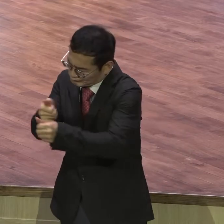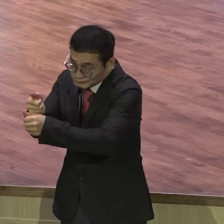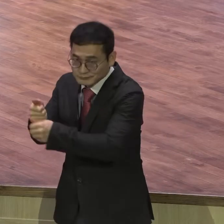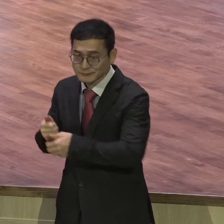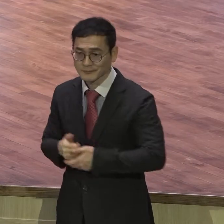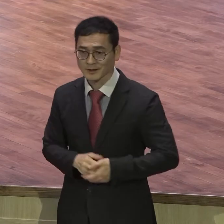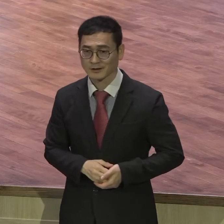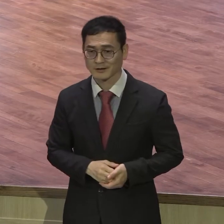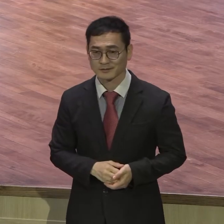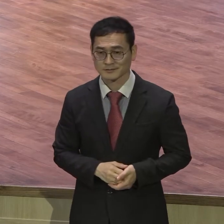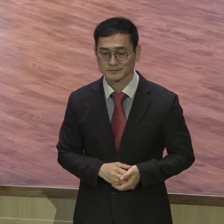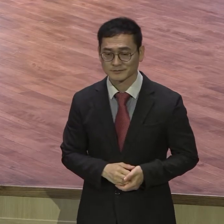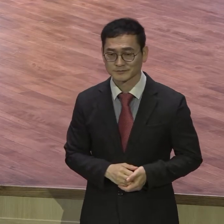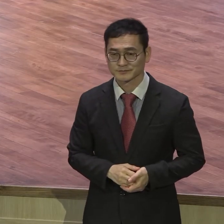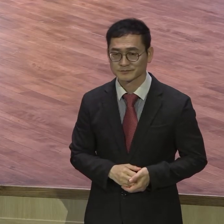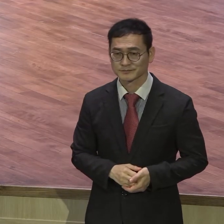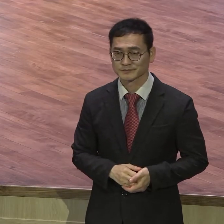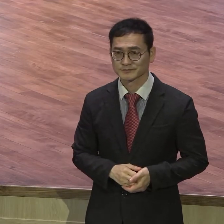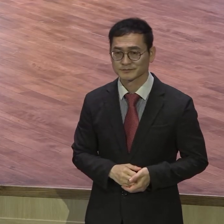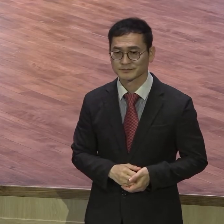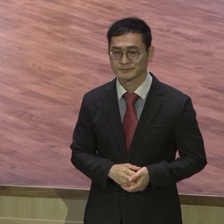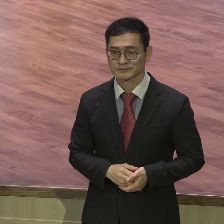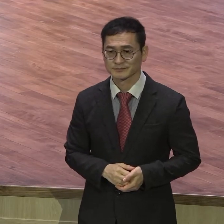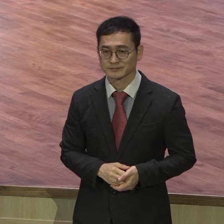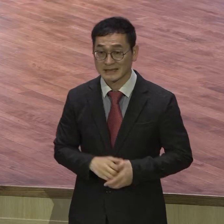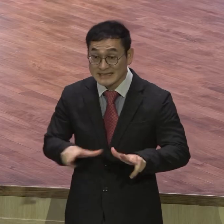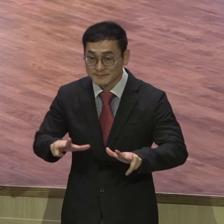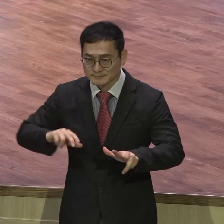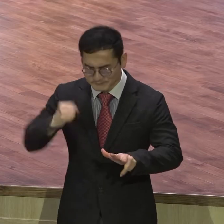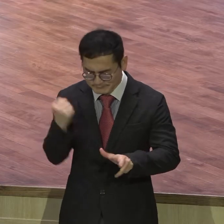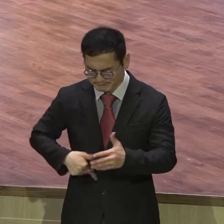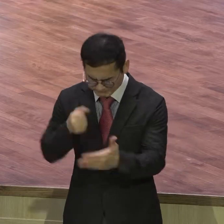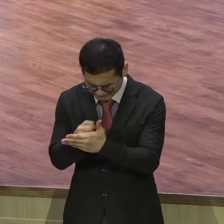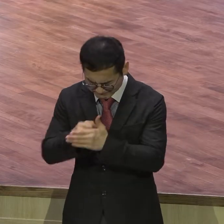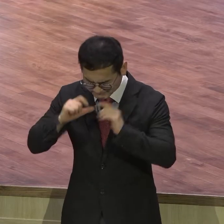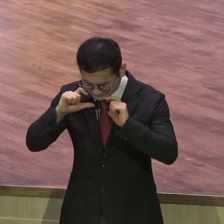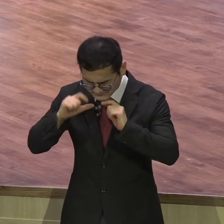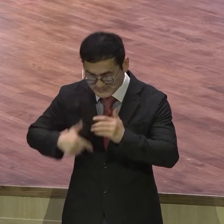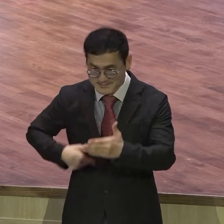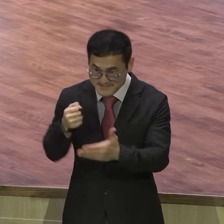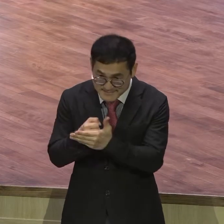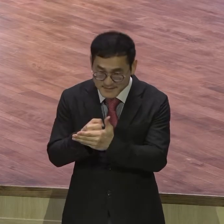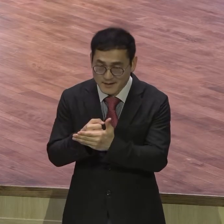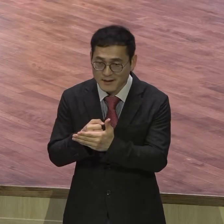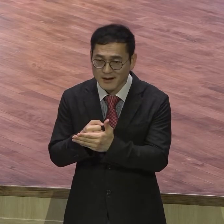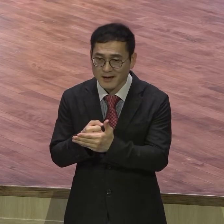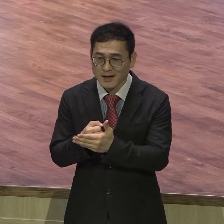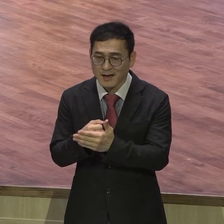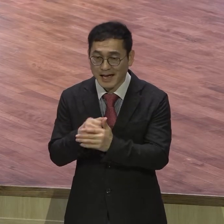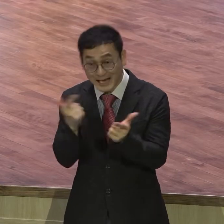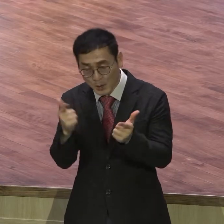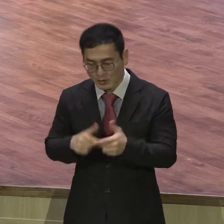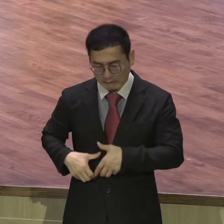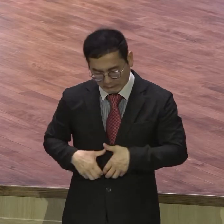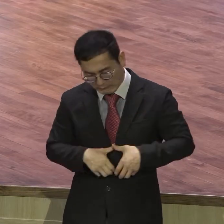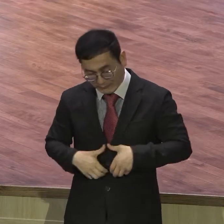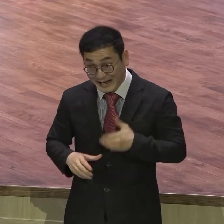즉시 안 하면 그 사회에 사단의 역시를 뿌려요. 그 주저하는 사회에 가라지를 다 뿌려 뿌려요. 그래서